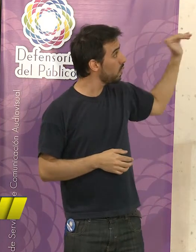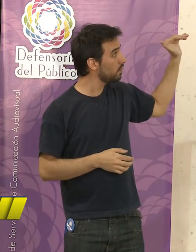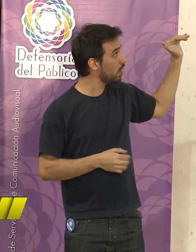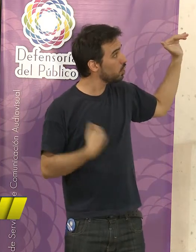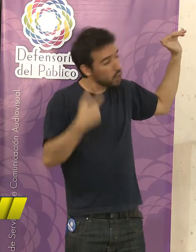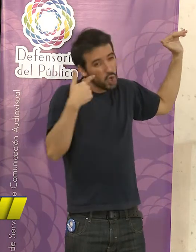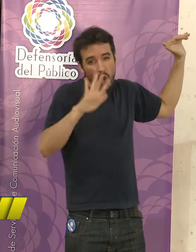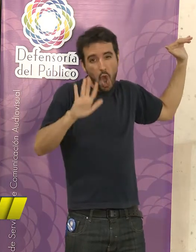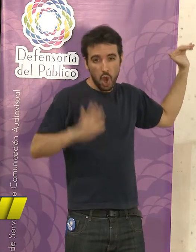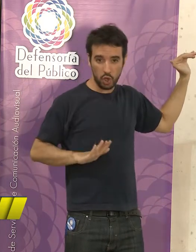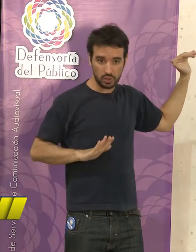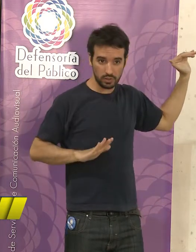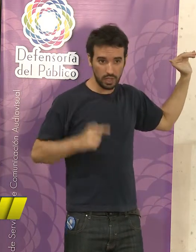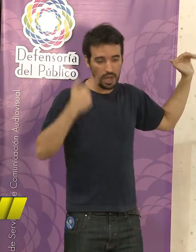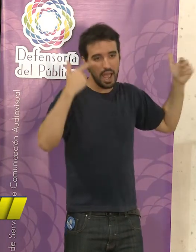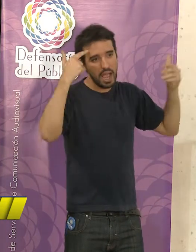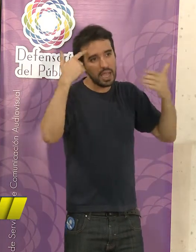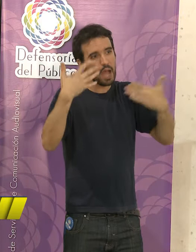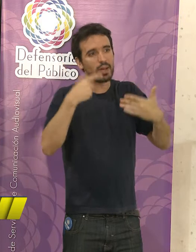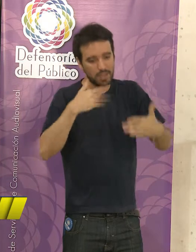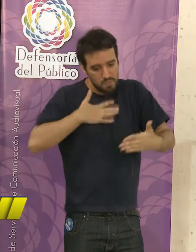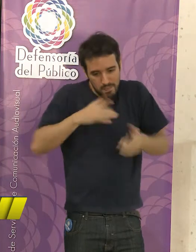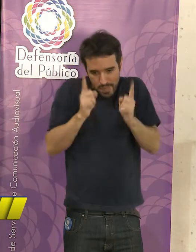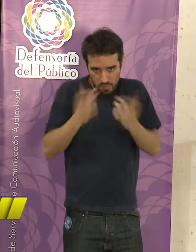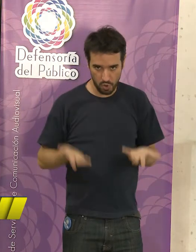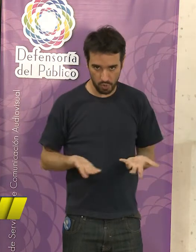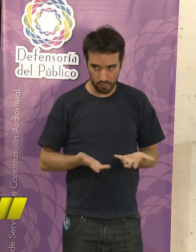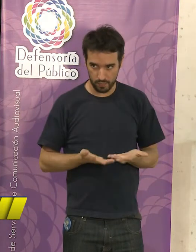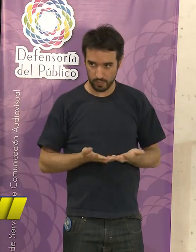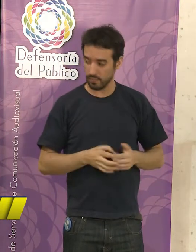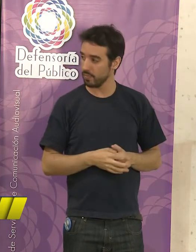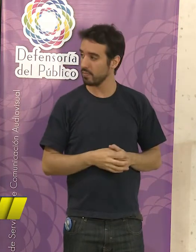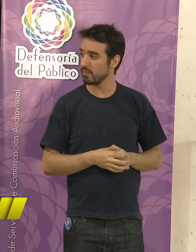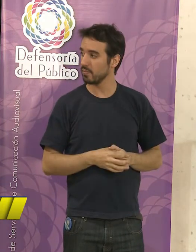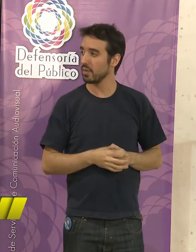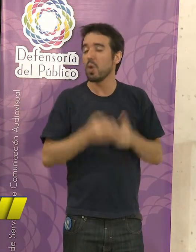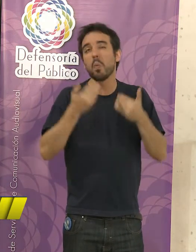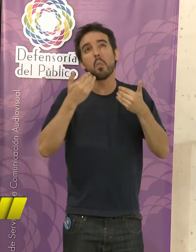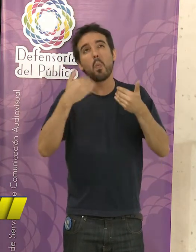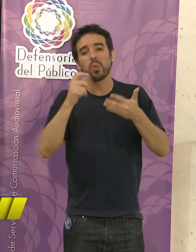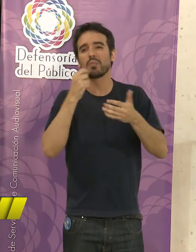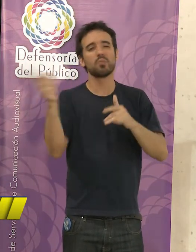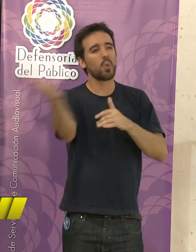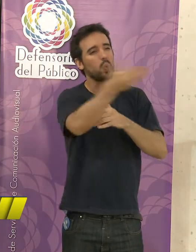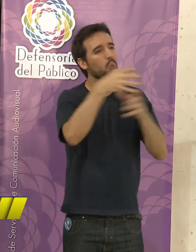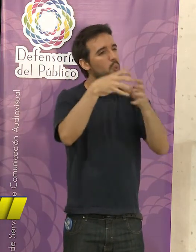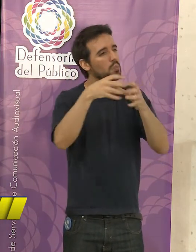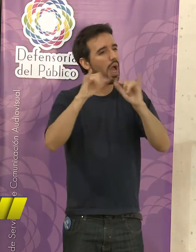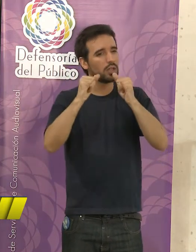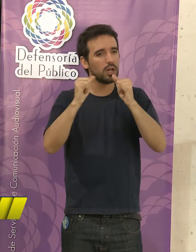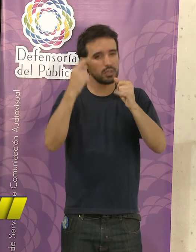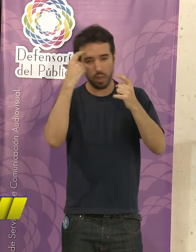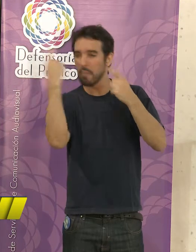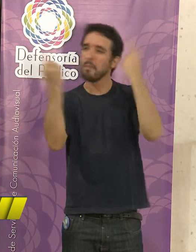desconocimiento de la capacidad de uno mismo. Ahora no. Puede ser que los adolescentes estén un poco